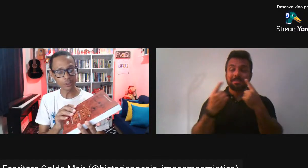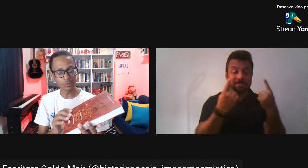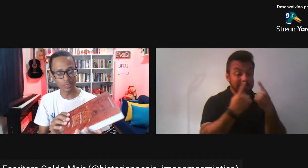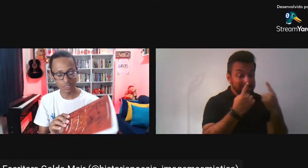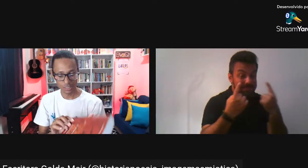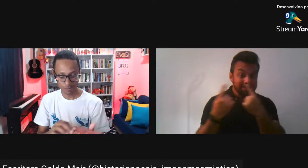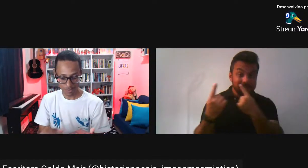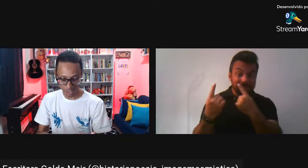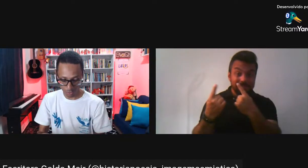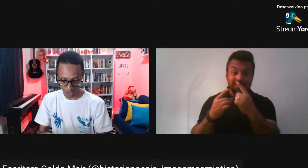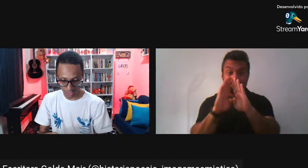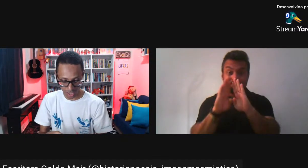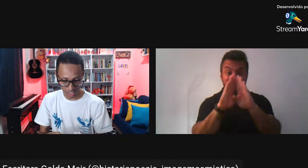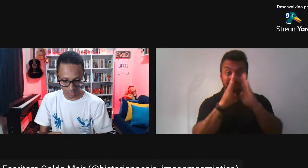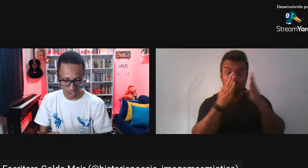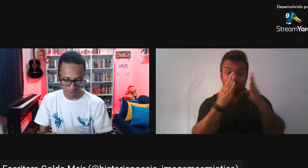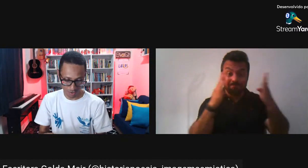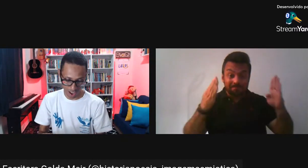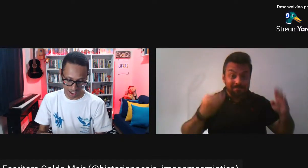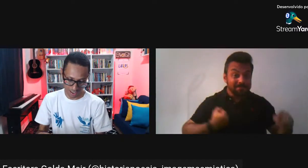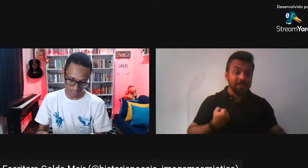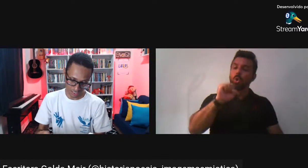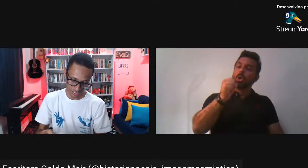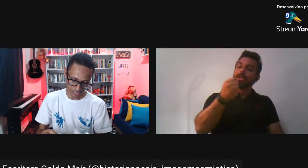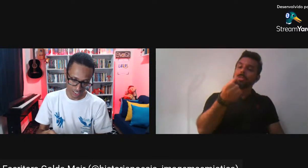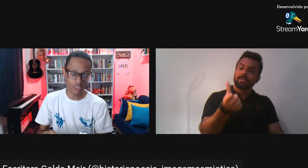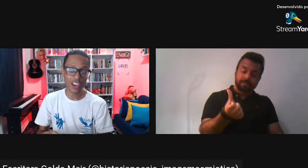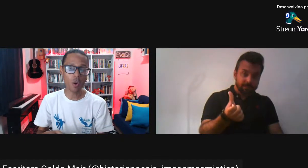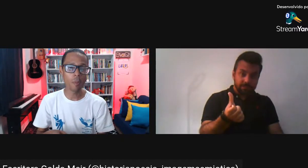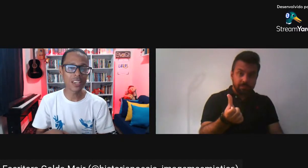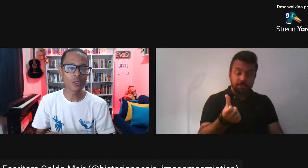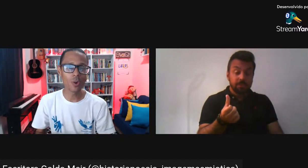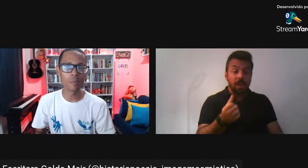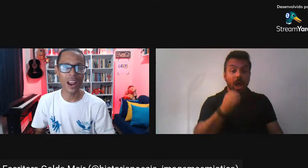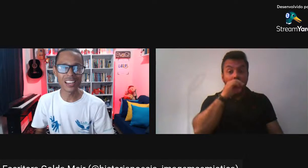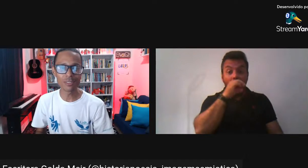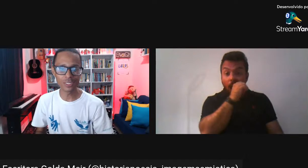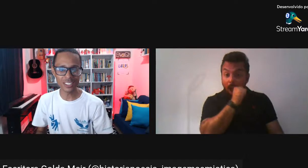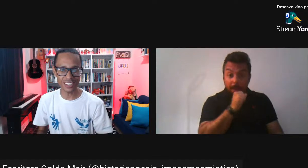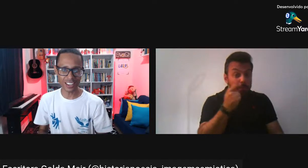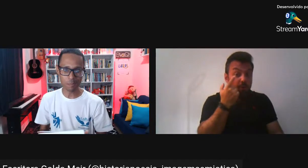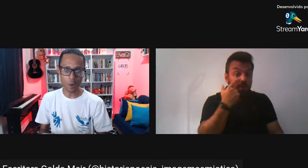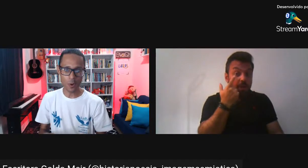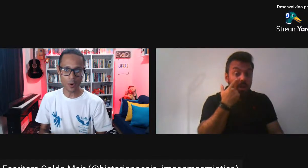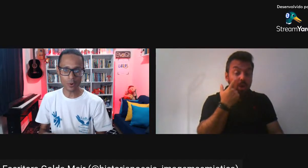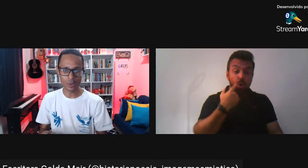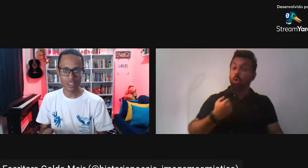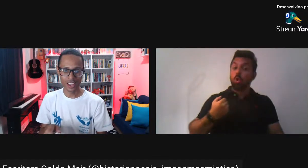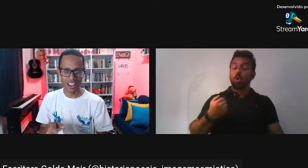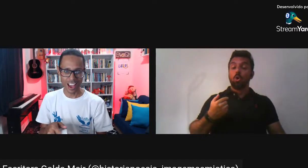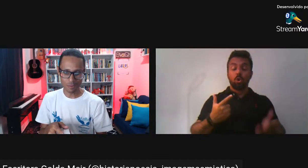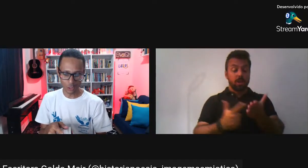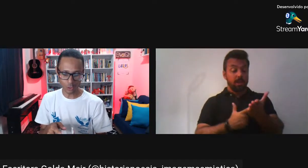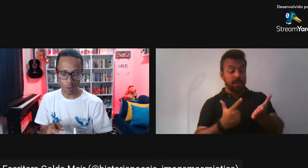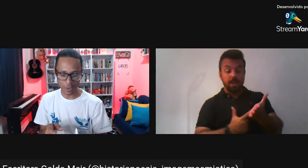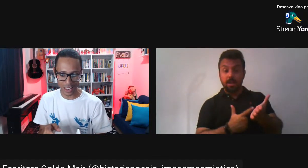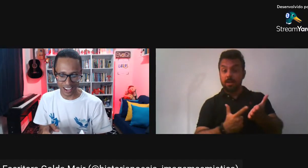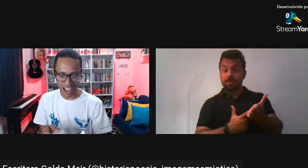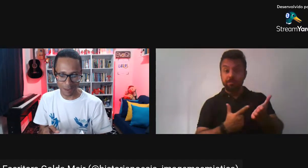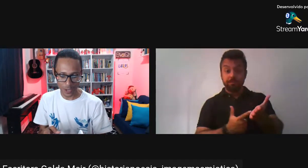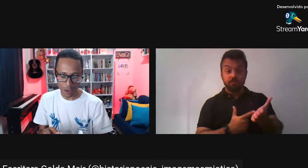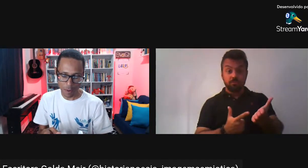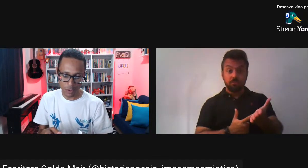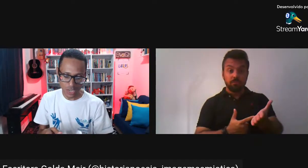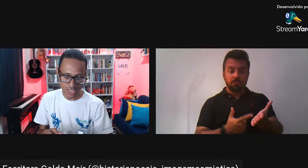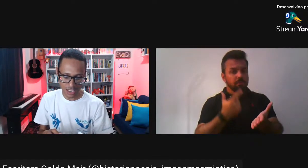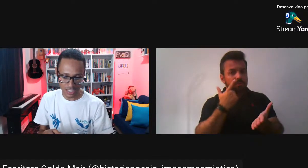seu livro Que você não vai A gente fica com medo Comprar livro, né? Será que é bom? Aí muitos vão pela